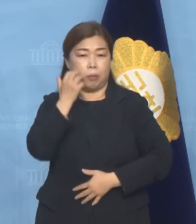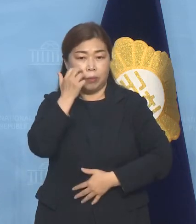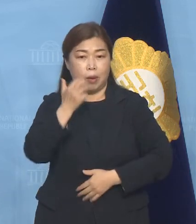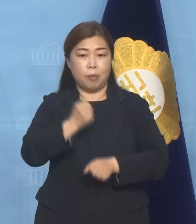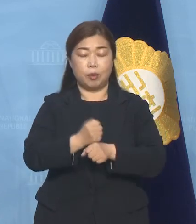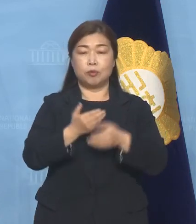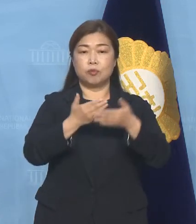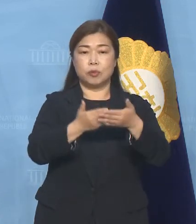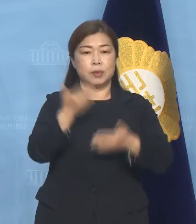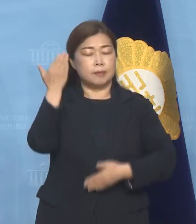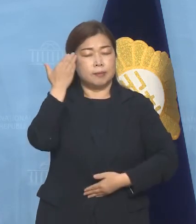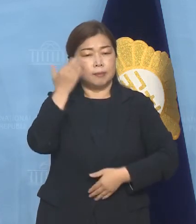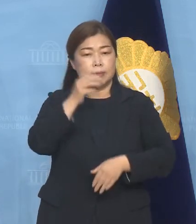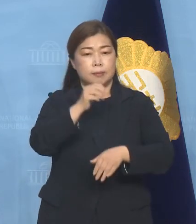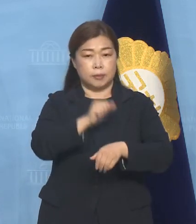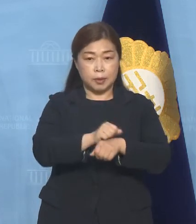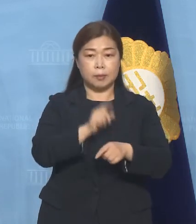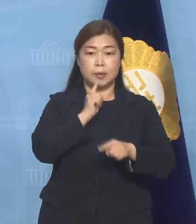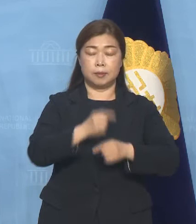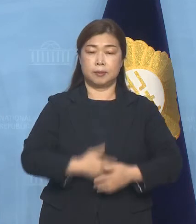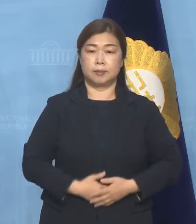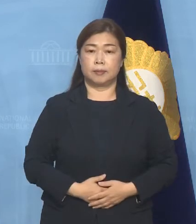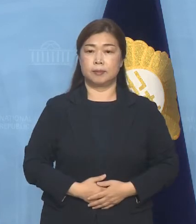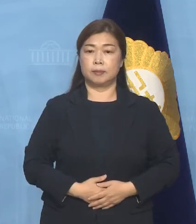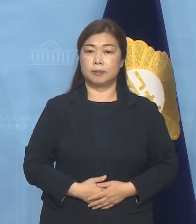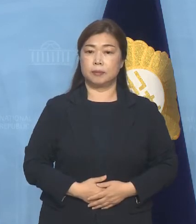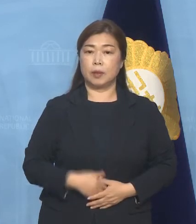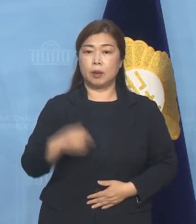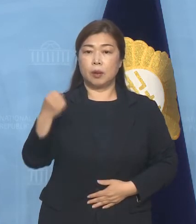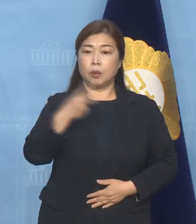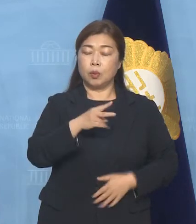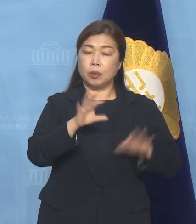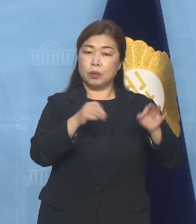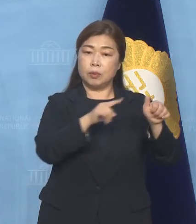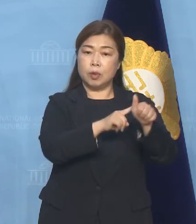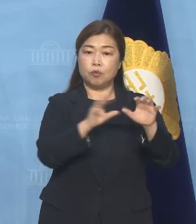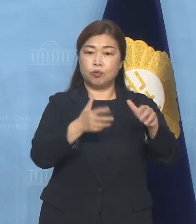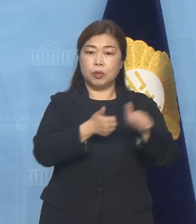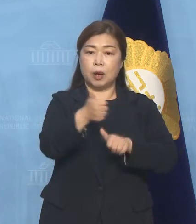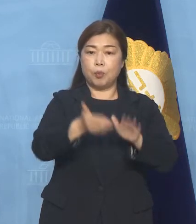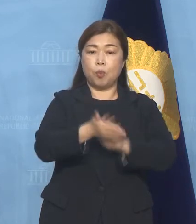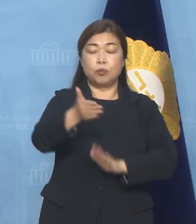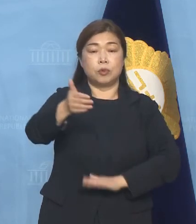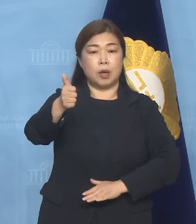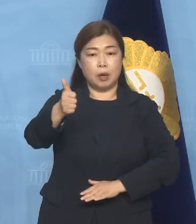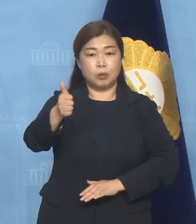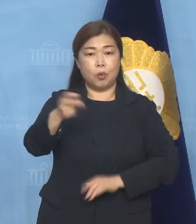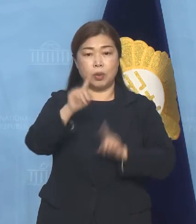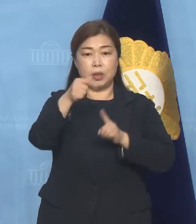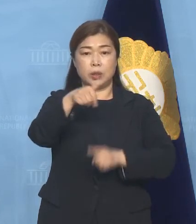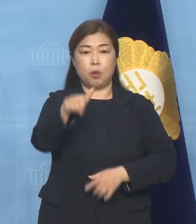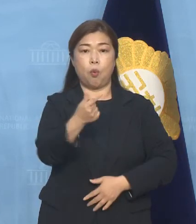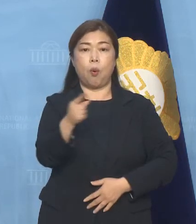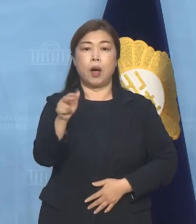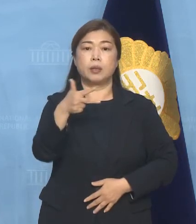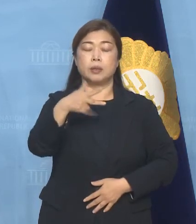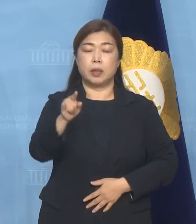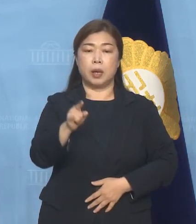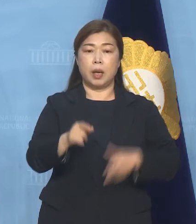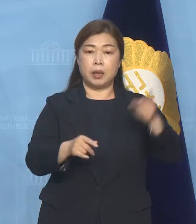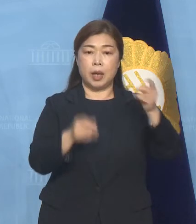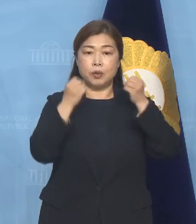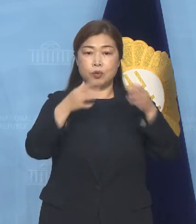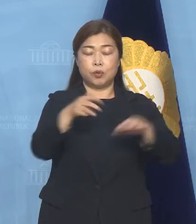지성감민이라고 설명했습니다 아울러 김한정 국란극복본부장과 이광재 K뉴딜 본부장은